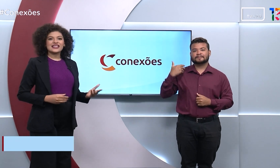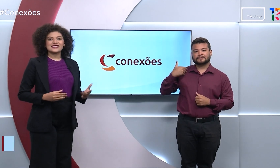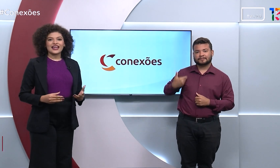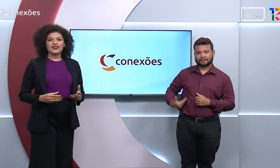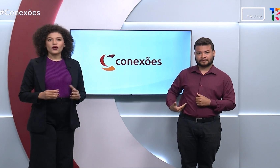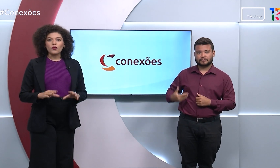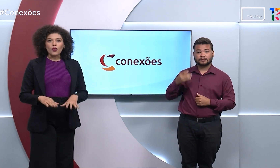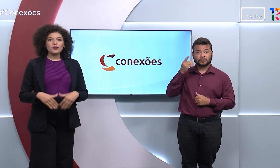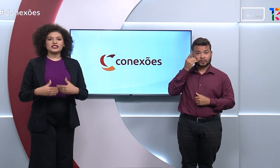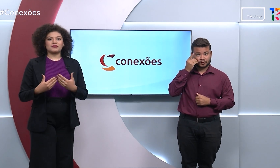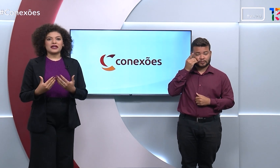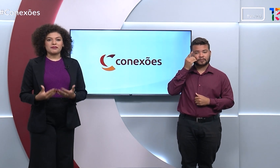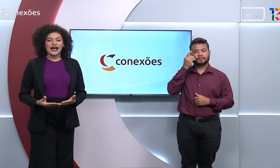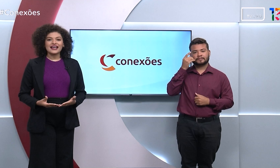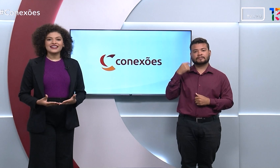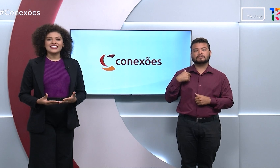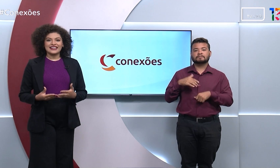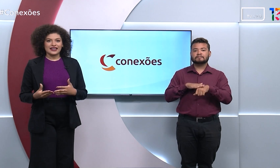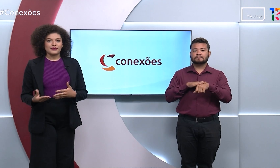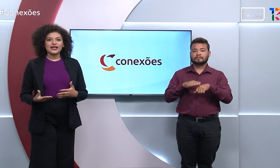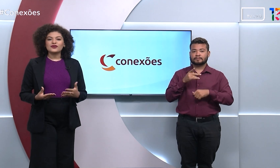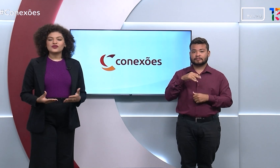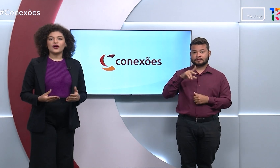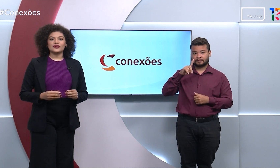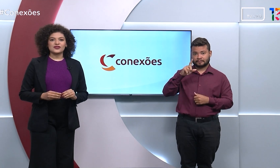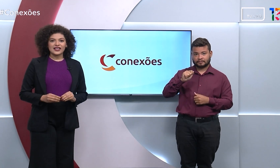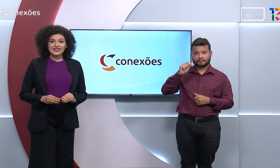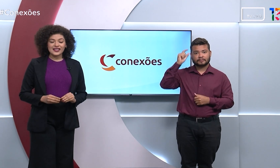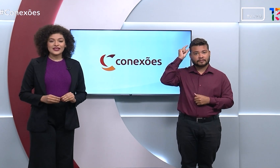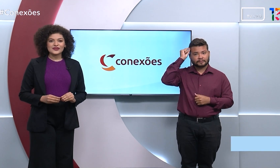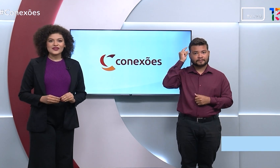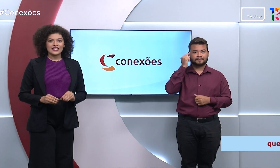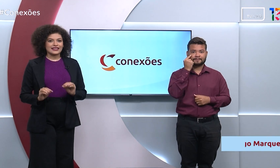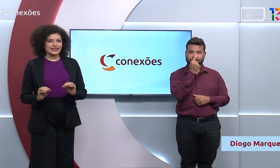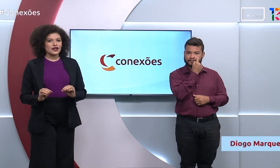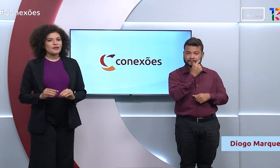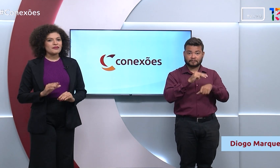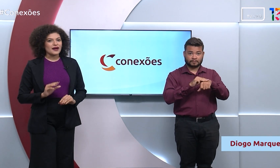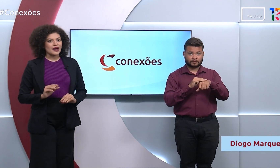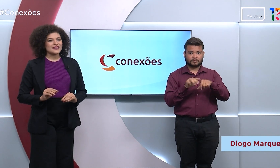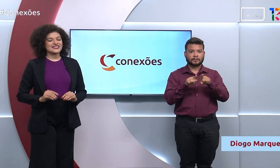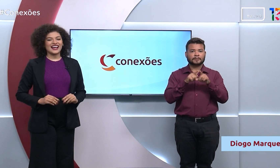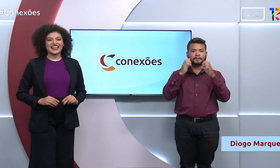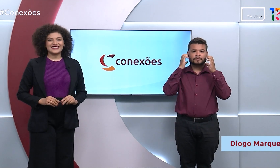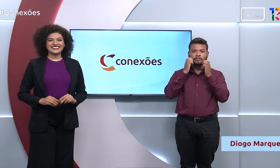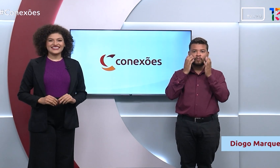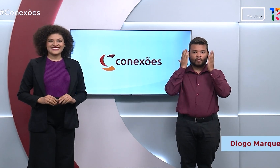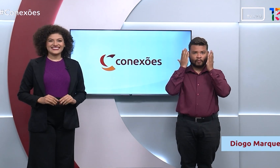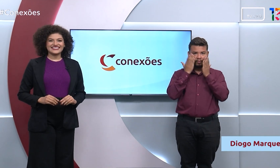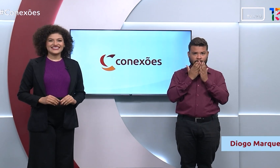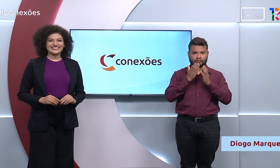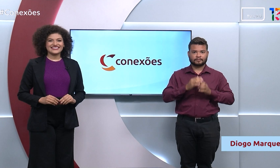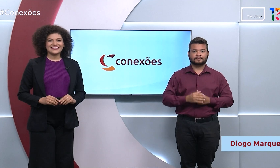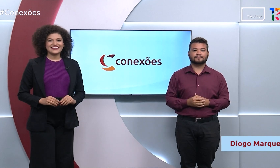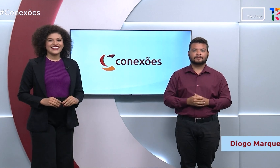Diogo se descreve como um homem de pele parda, cabelos e olhos castanhos e que tem uma barba serrada.